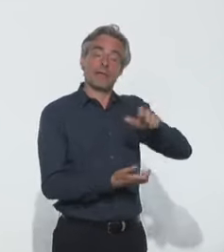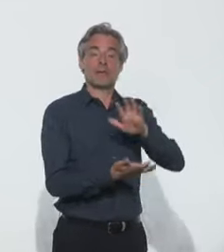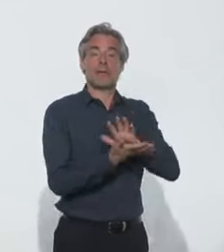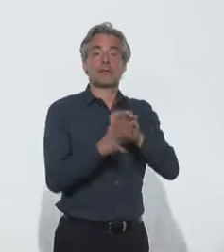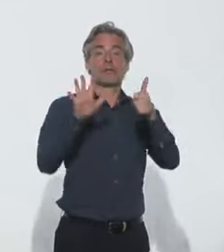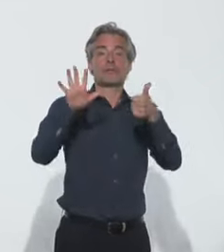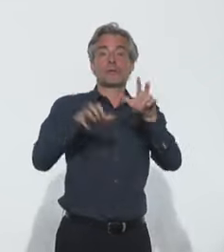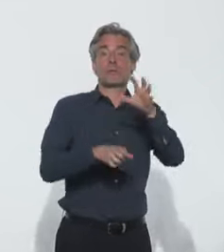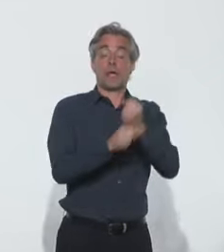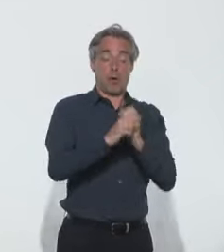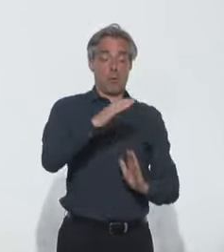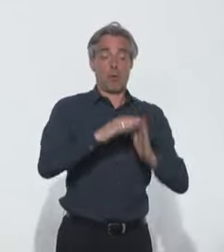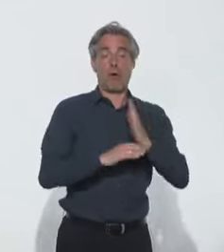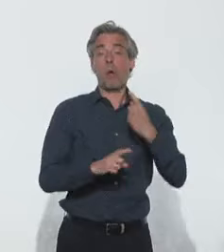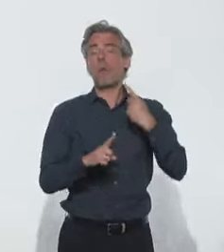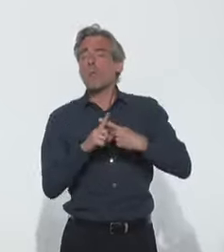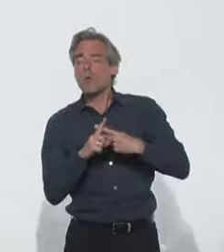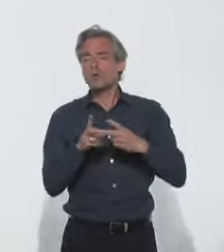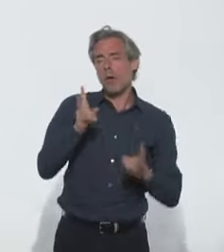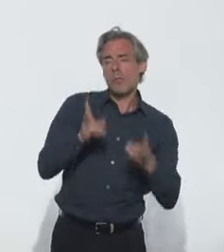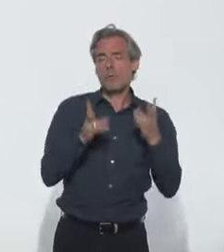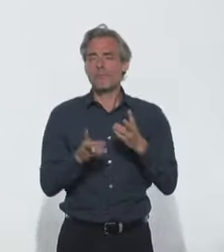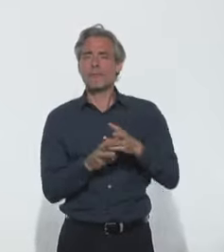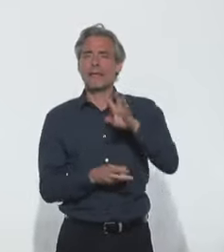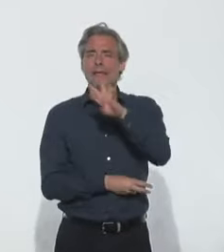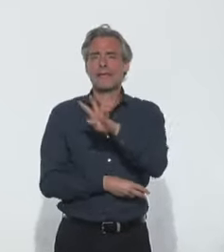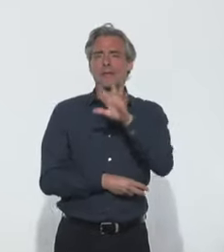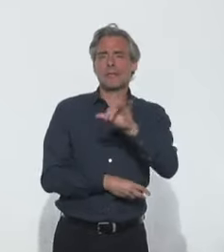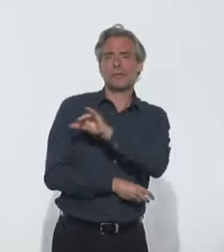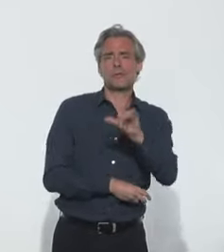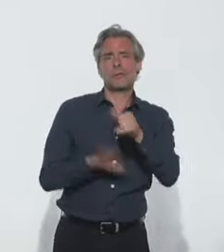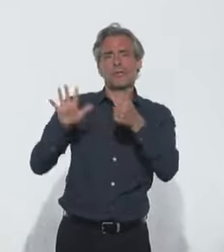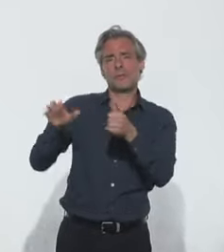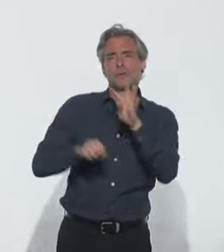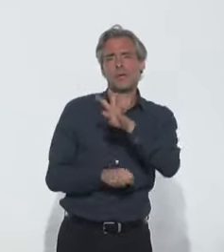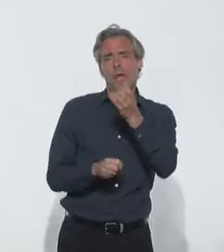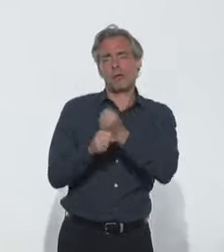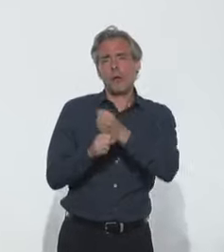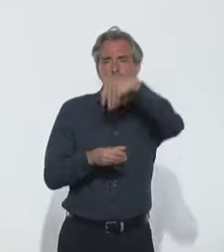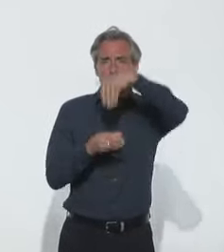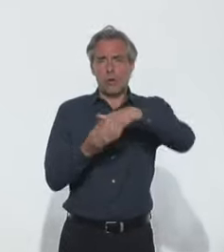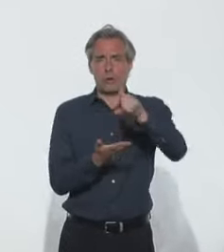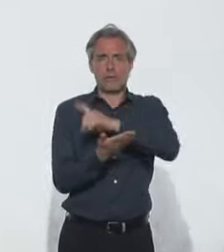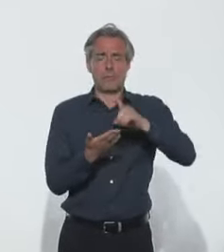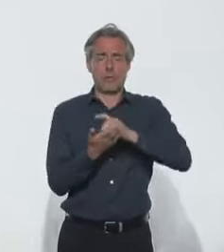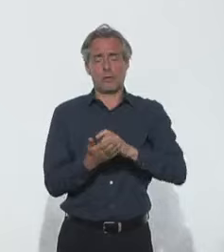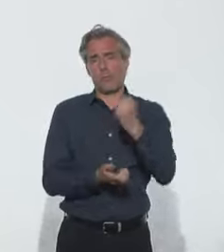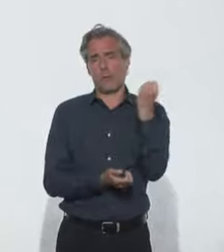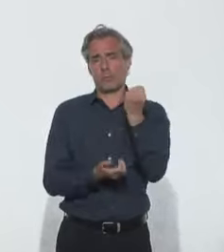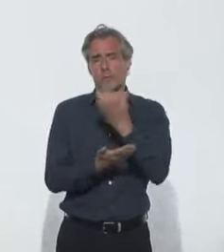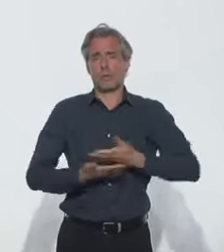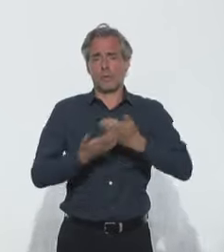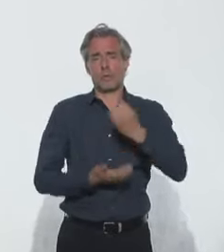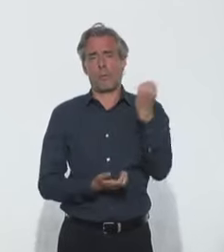65 ans et, de façon modérée, les personnes de 45 à 64 ans dans les départements les plus touchés.